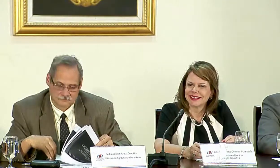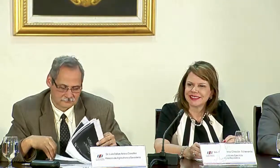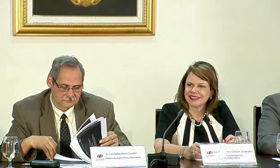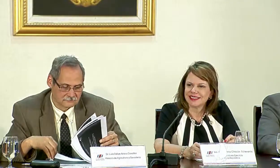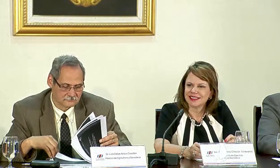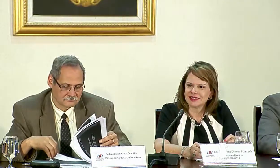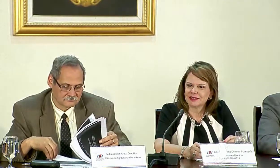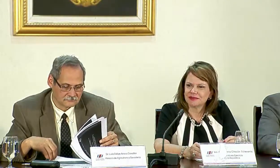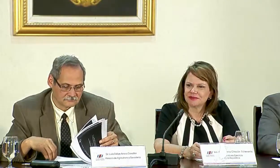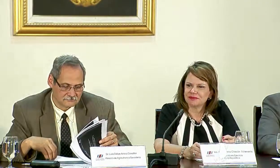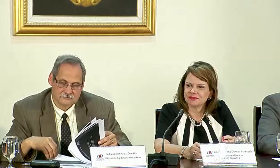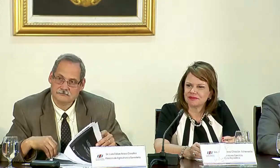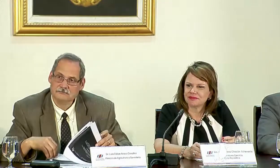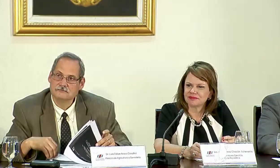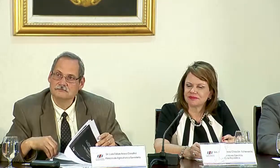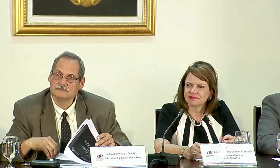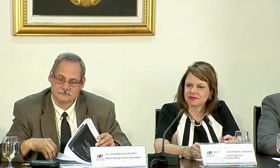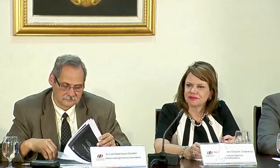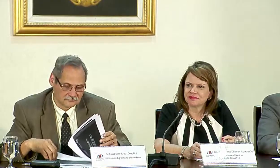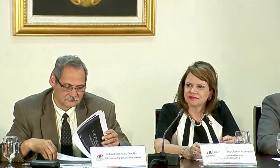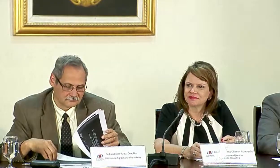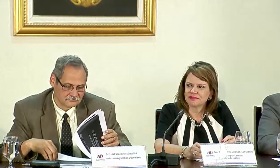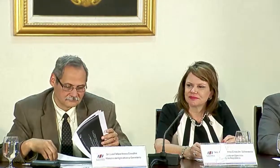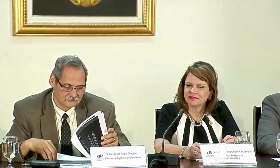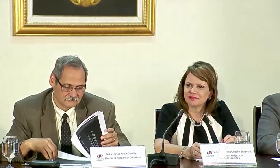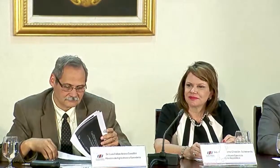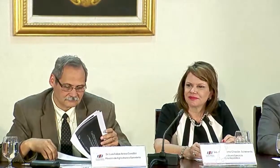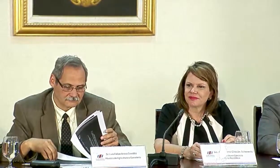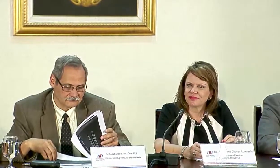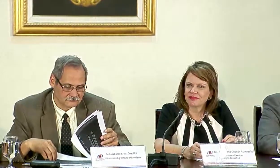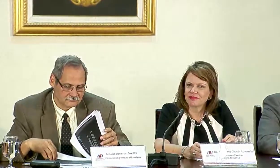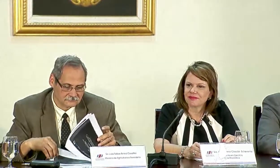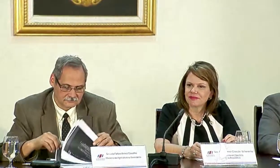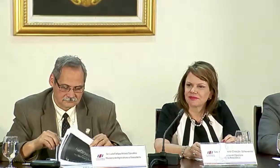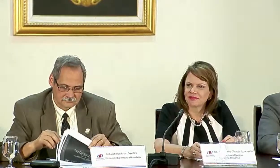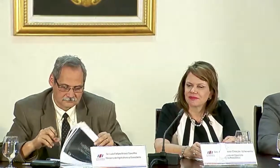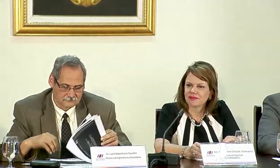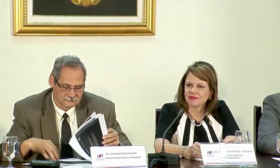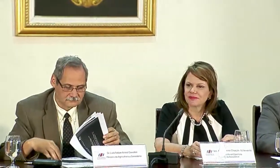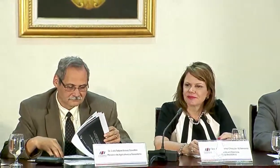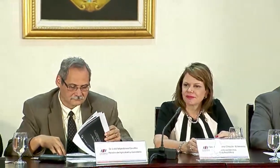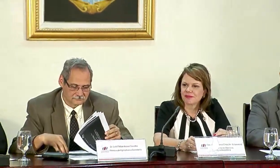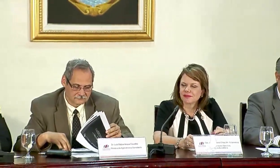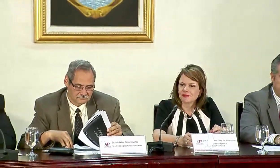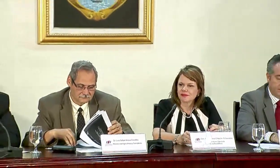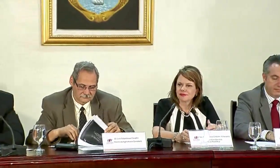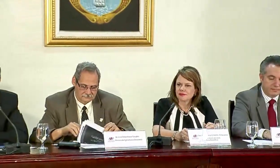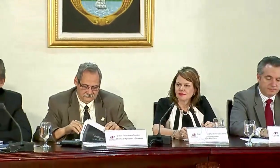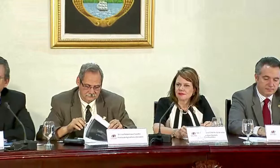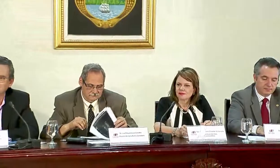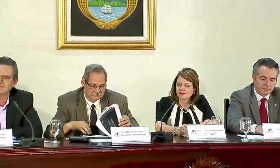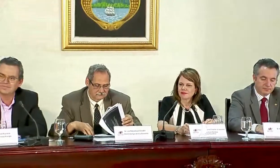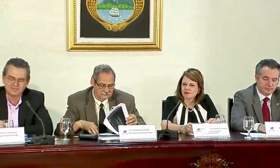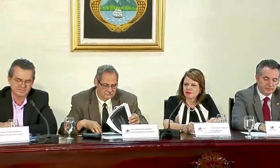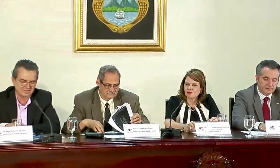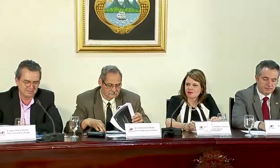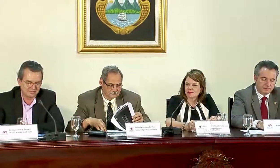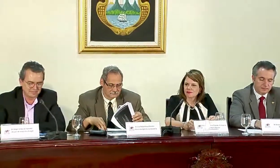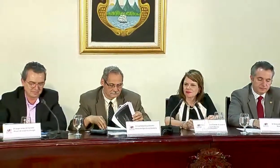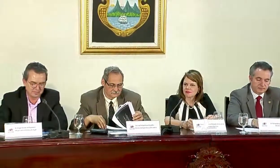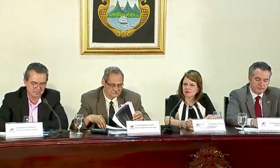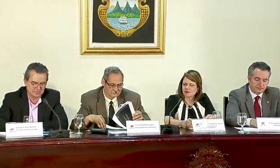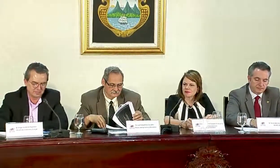ministros. Son varias cositas. Doña Elena, ¿le han comentado sobre un informe de auditoría del Ministerio de Deporte